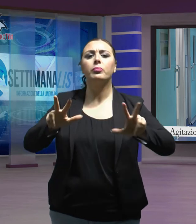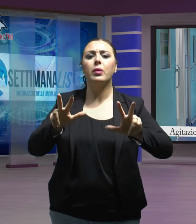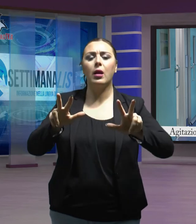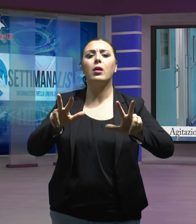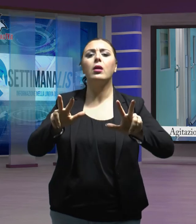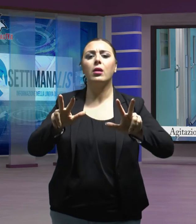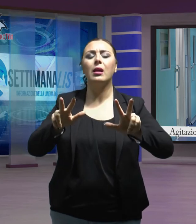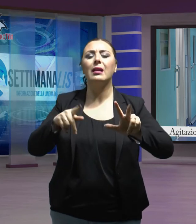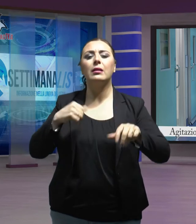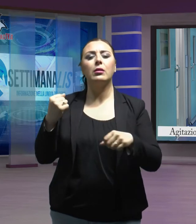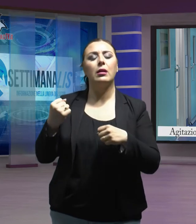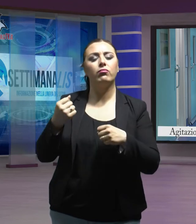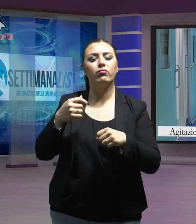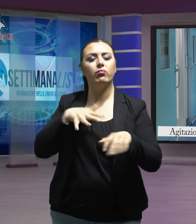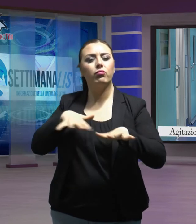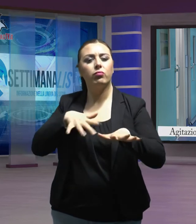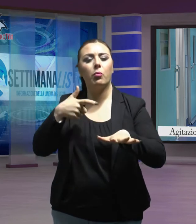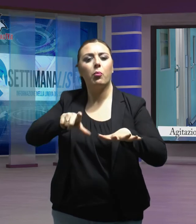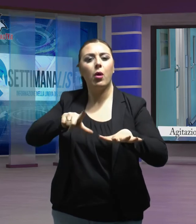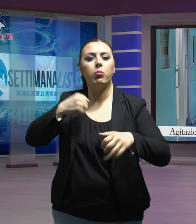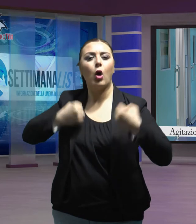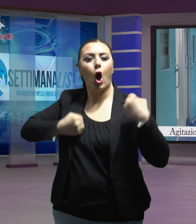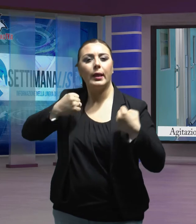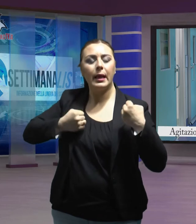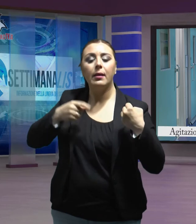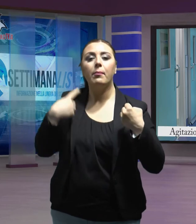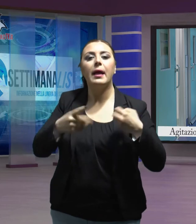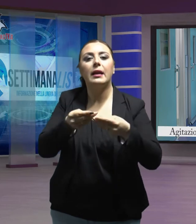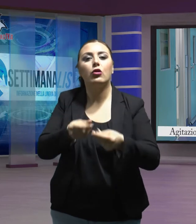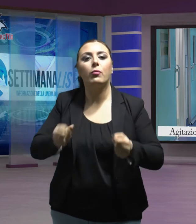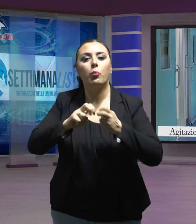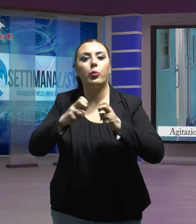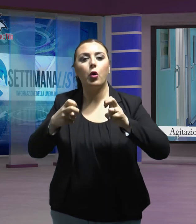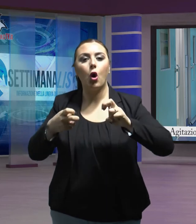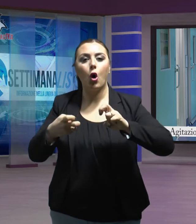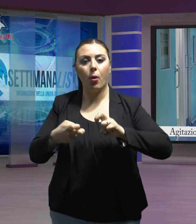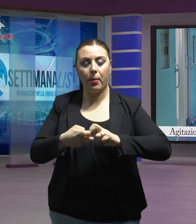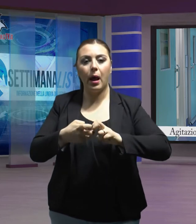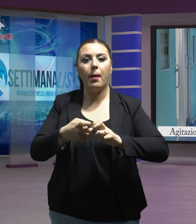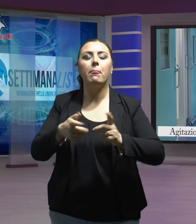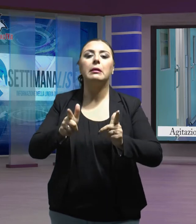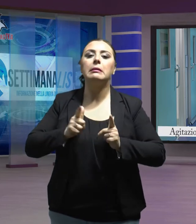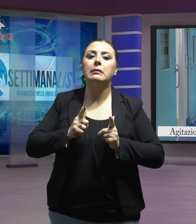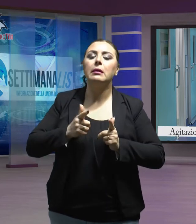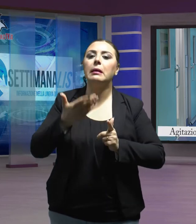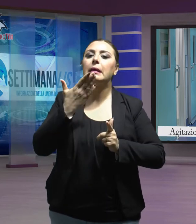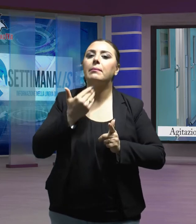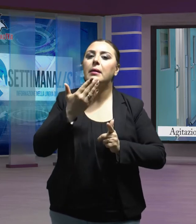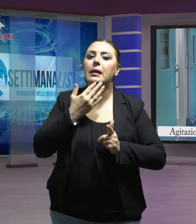agitazione per risolvere i problemi sulla carenza di infermieri e